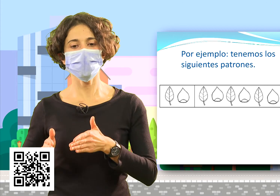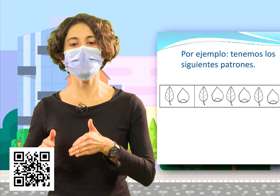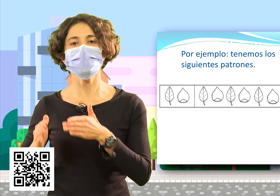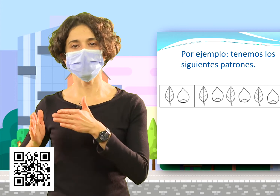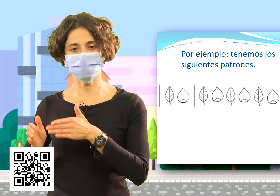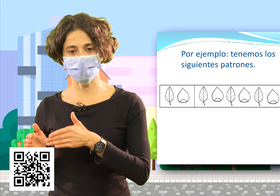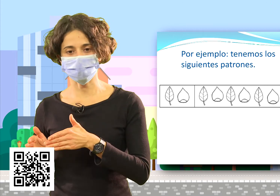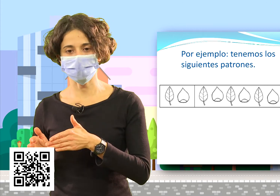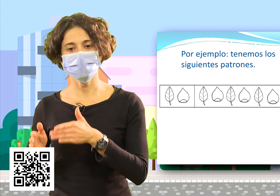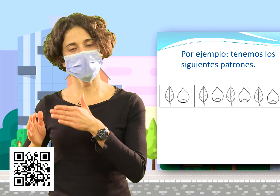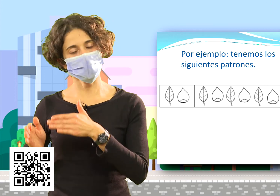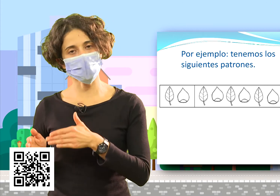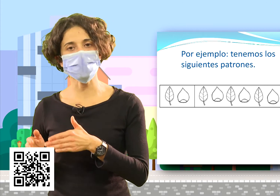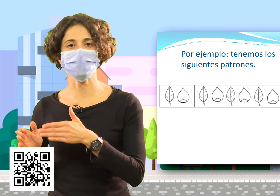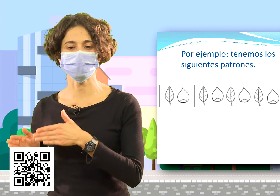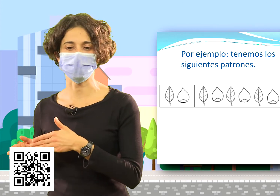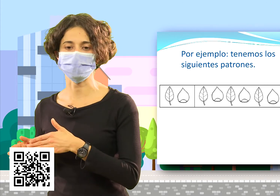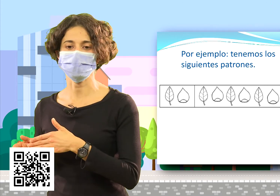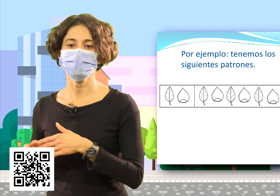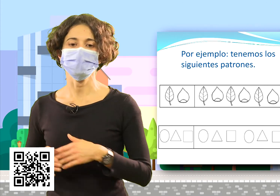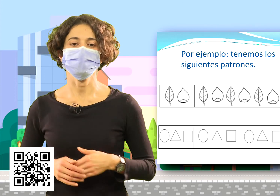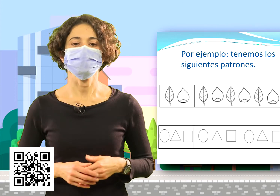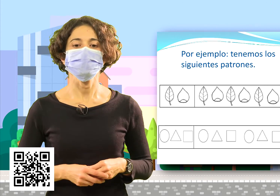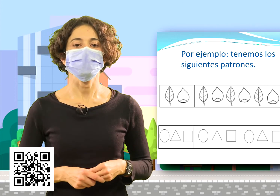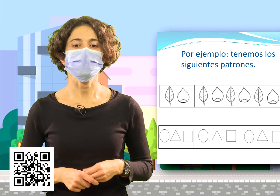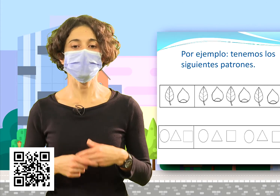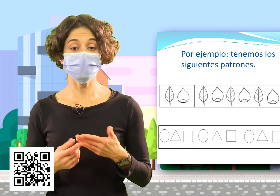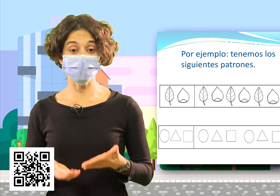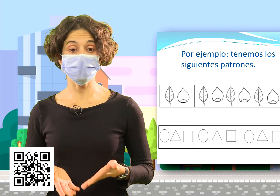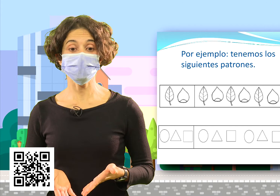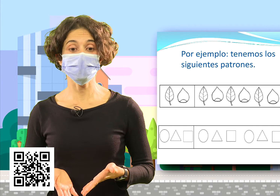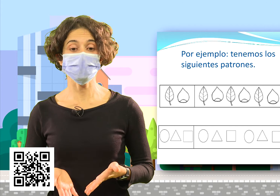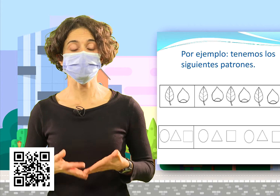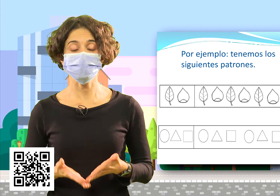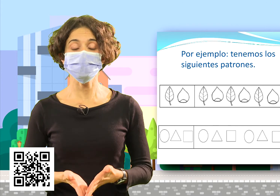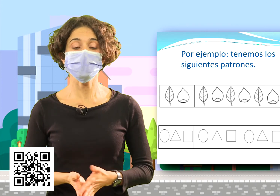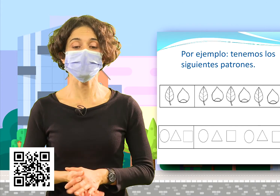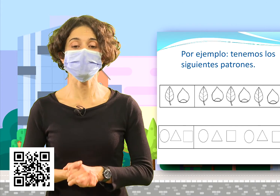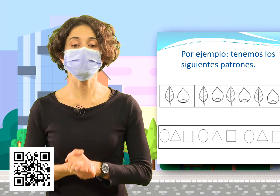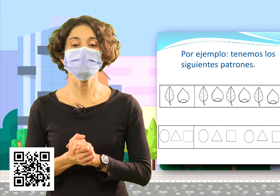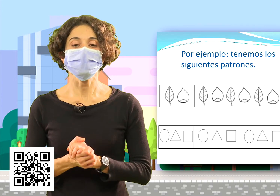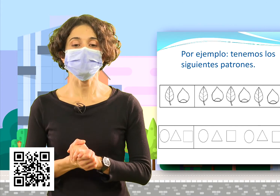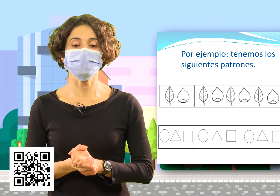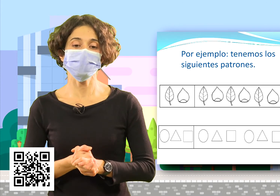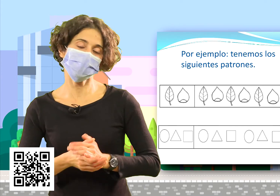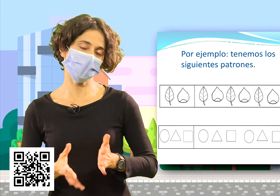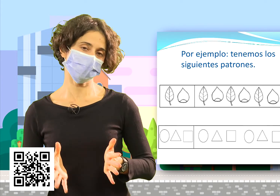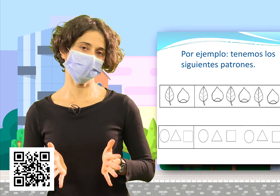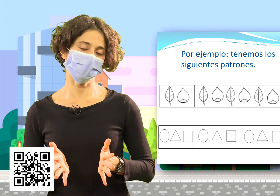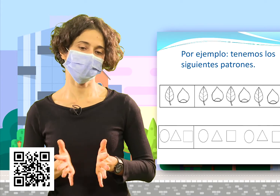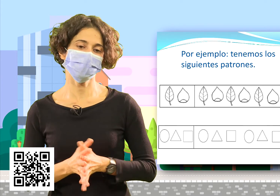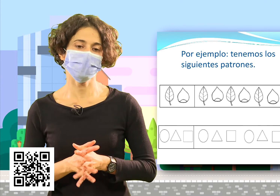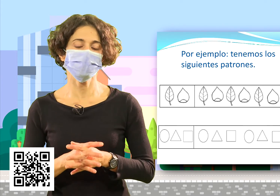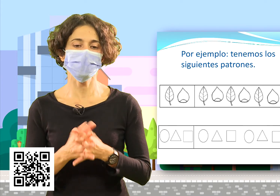Hoja-castaña. Hoja-castaña. En la siguiente imagen tenemos otro